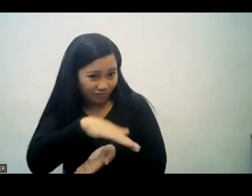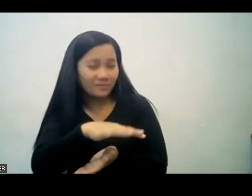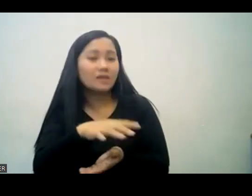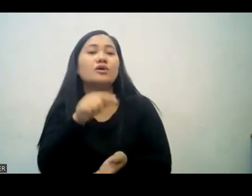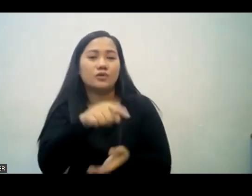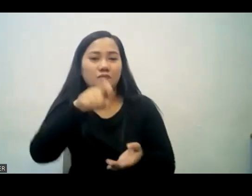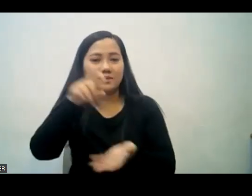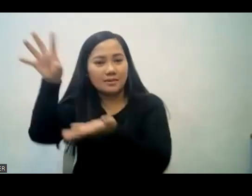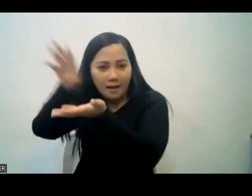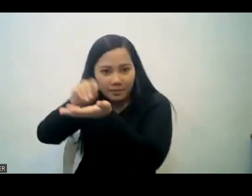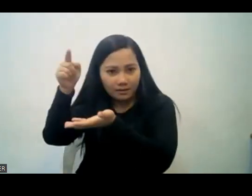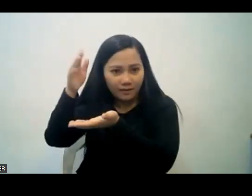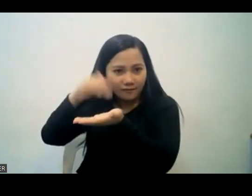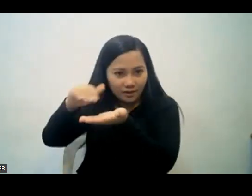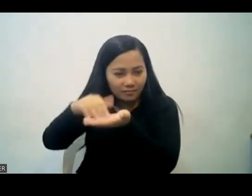gawin.